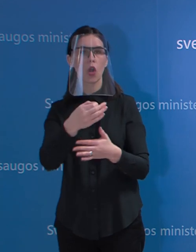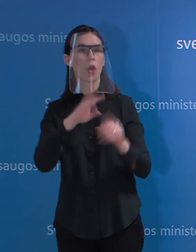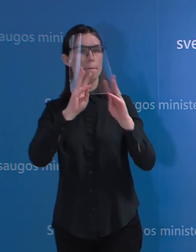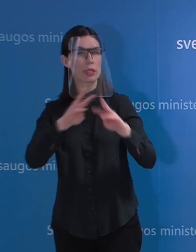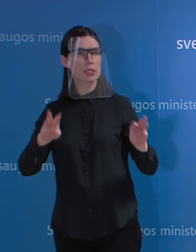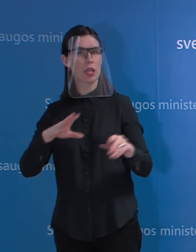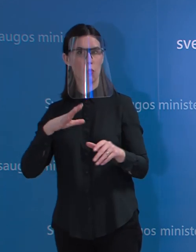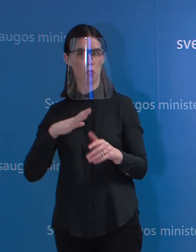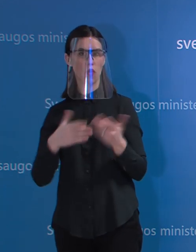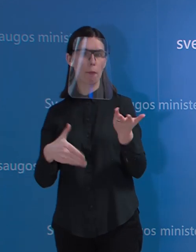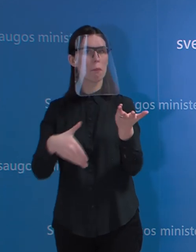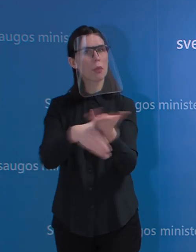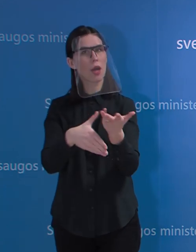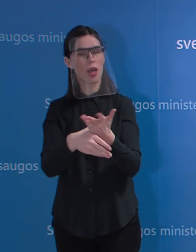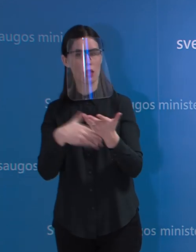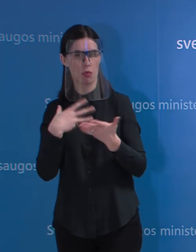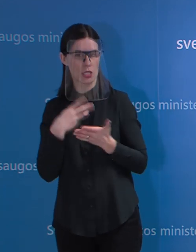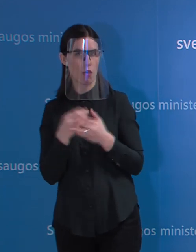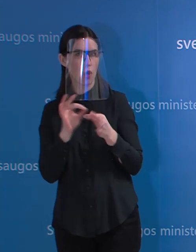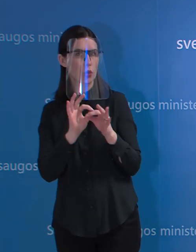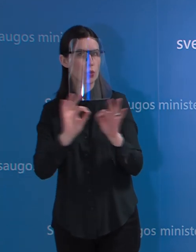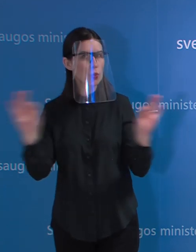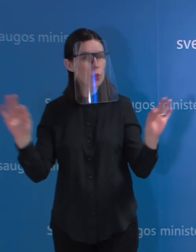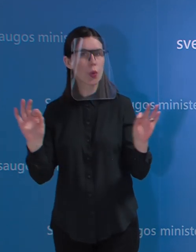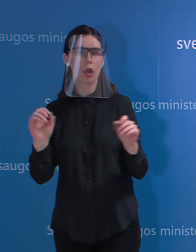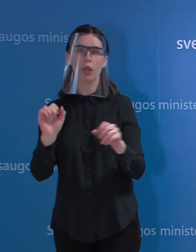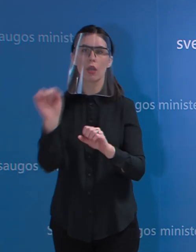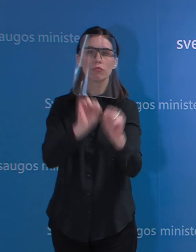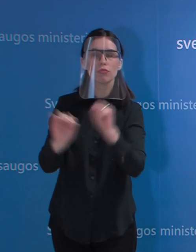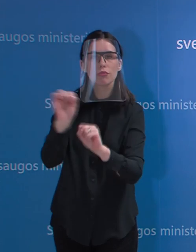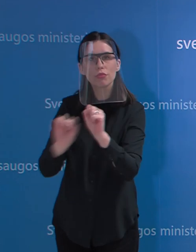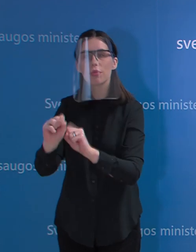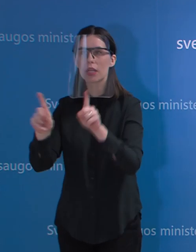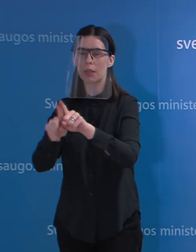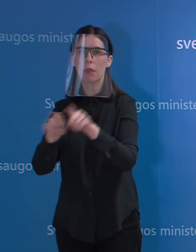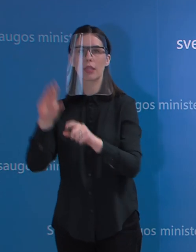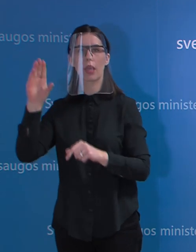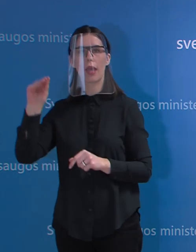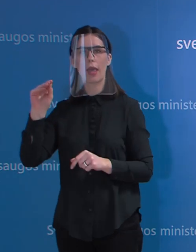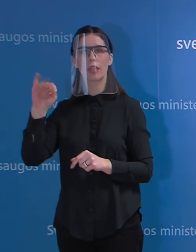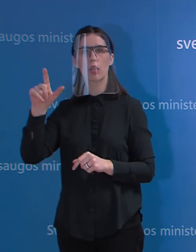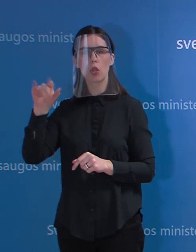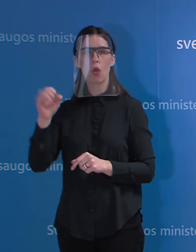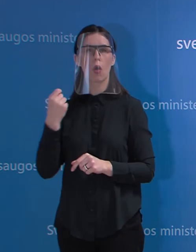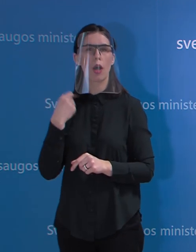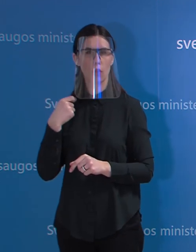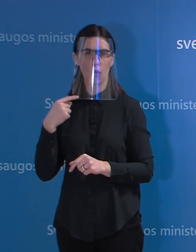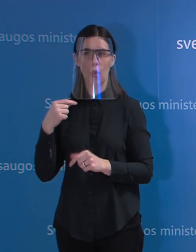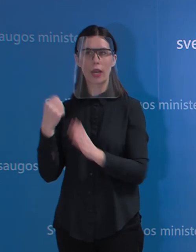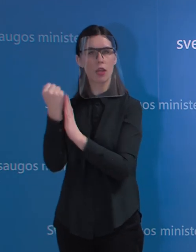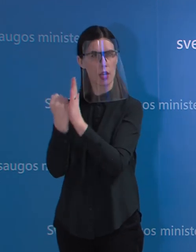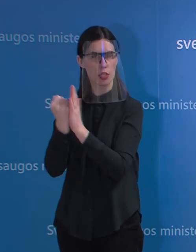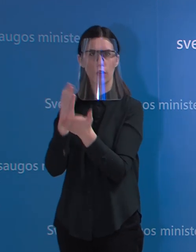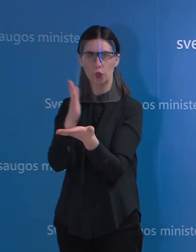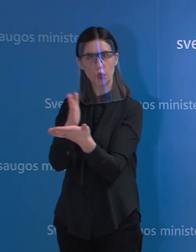gaminant paviršių dezinfektajimo priemonės ir kaupiant etilo alkoholio rezervą, kuris, esant kritiniai situacijai,